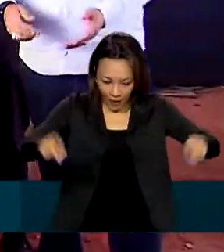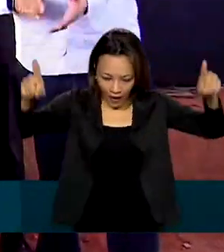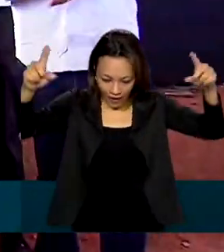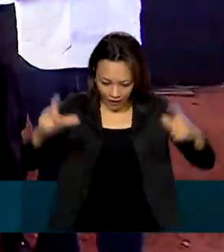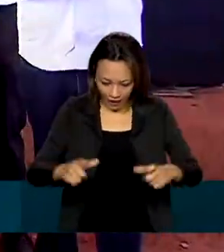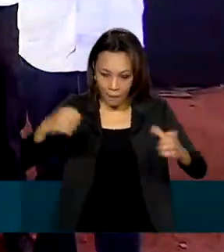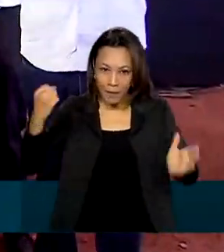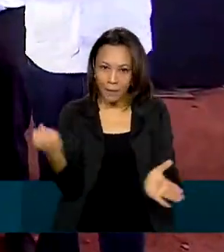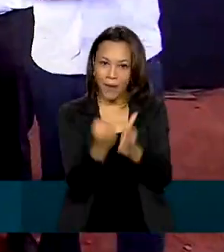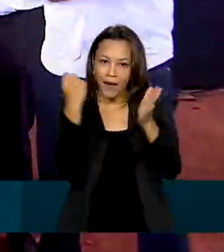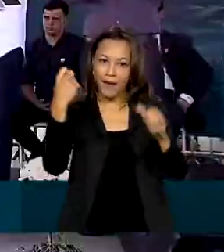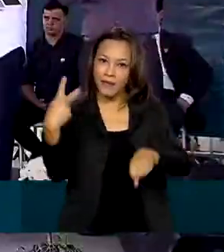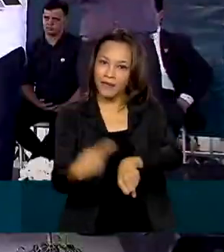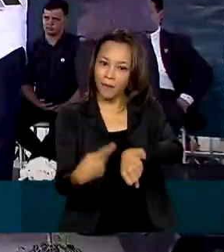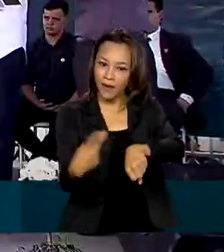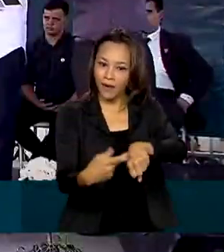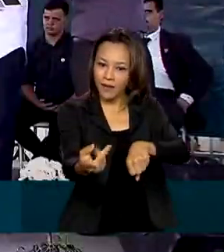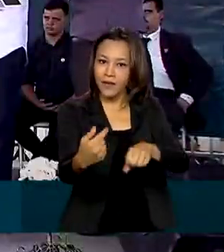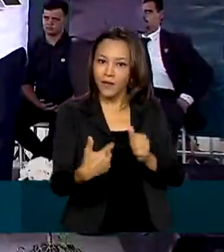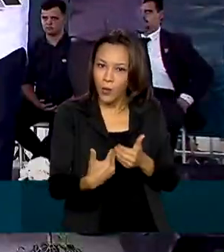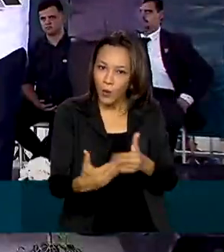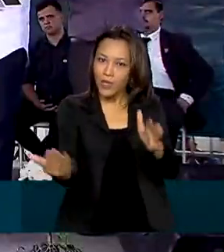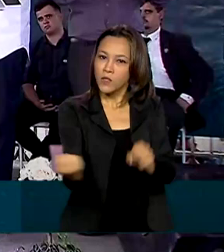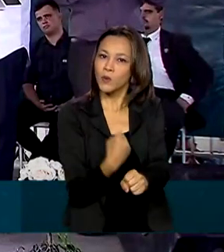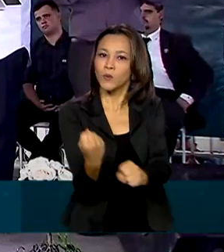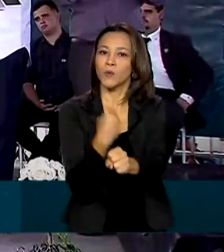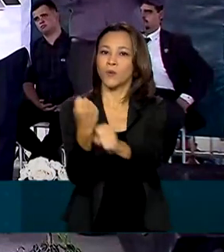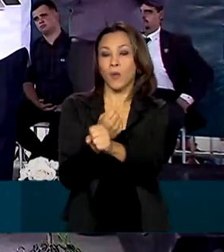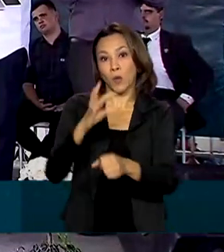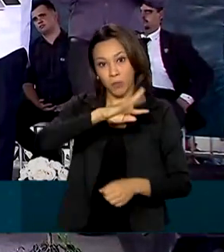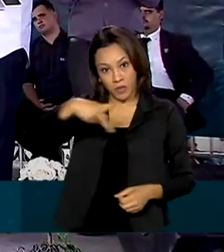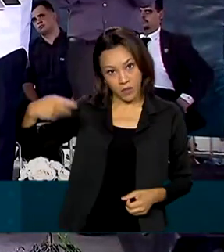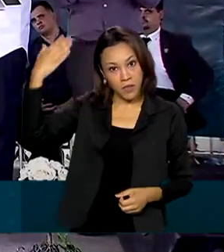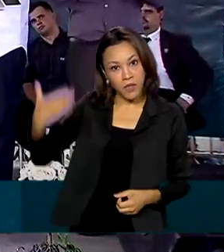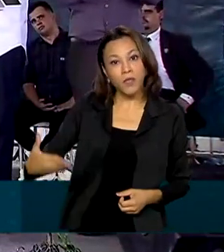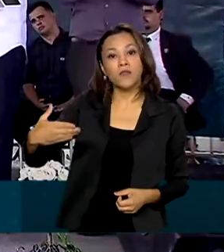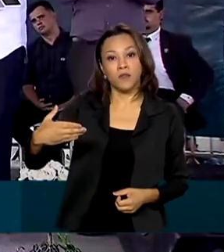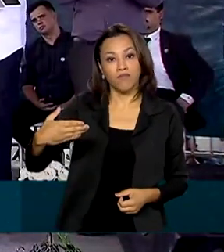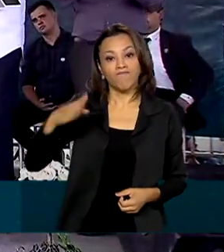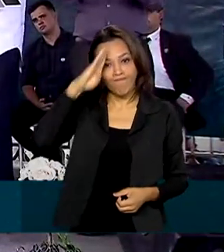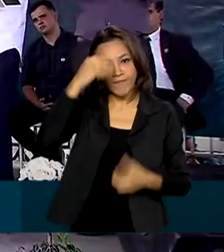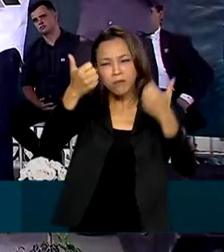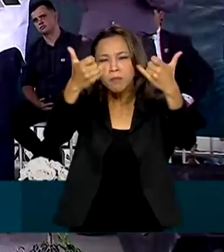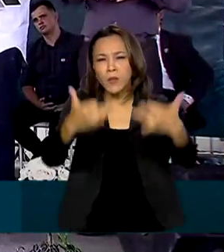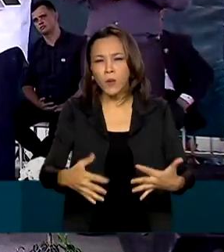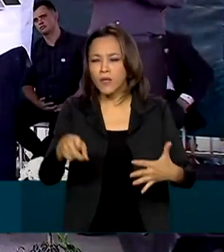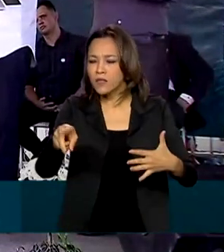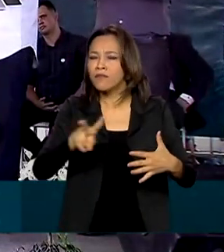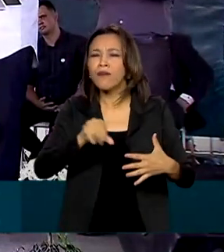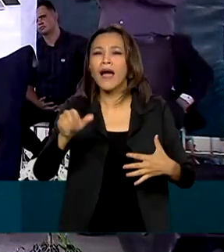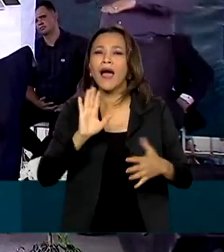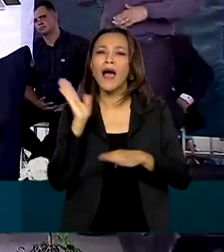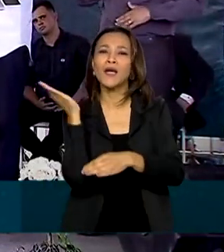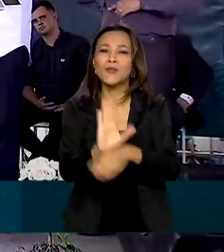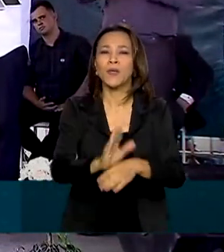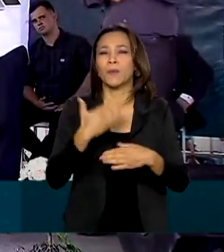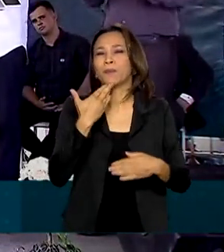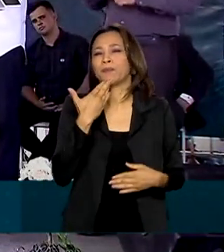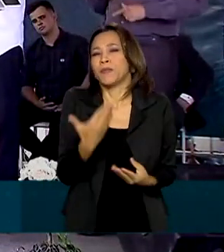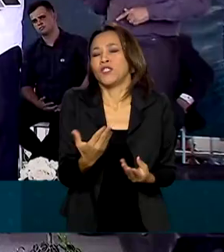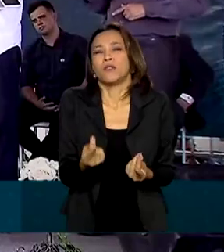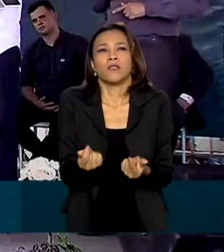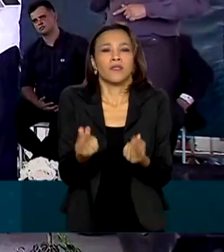que marca o início das obras, o presidente Jair Bolsonaro reforçou que a pavimentação atende a uma reivindicação antiga